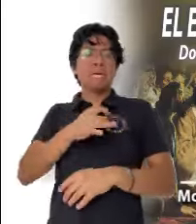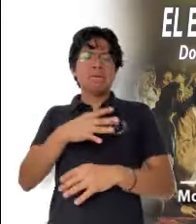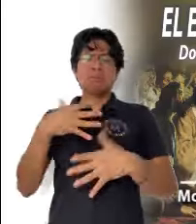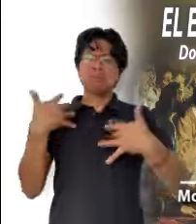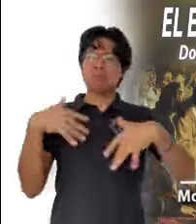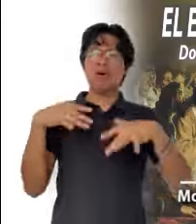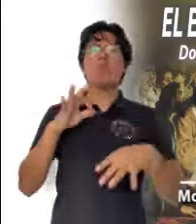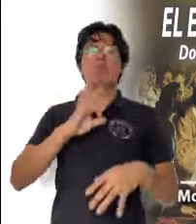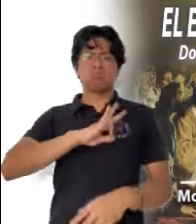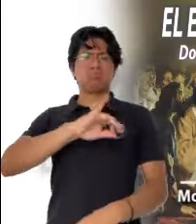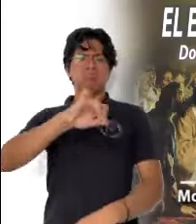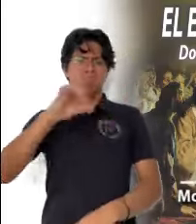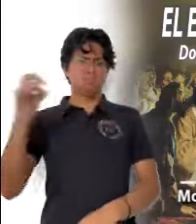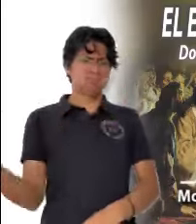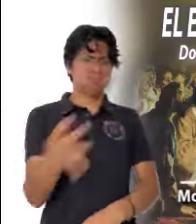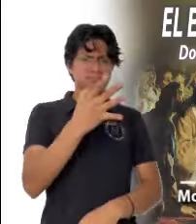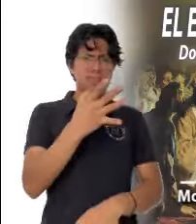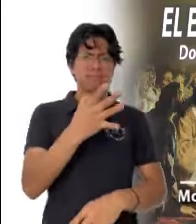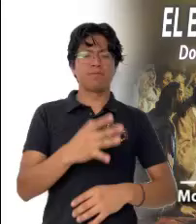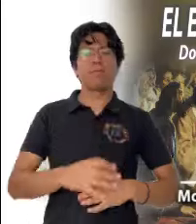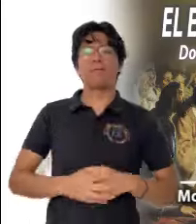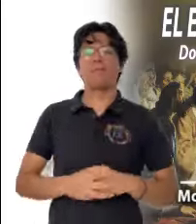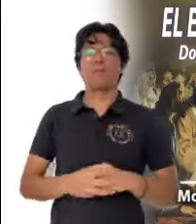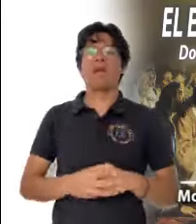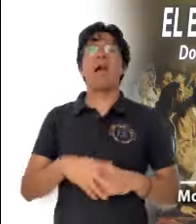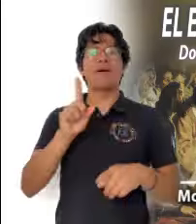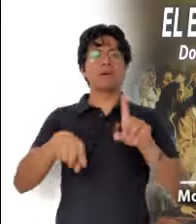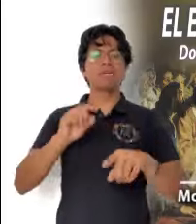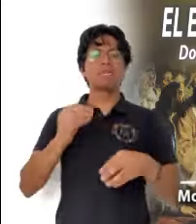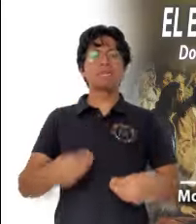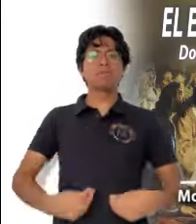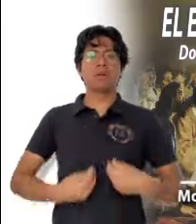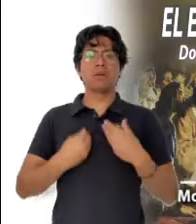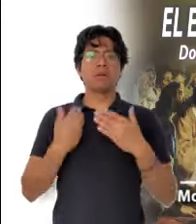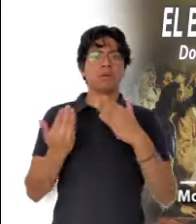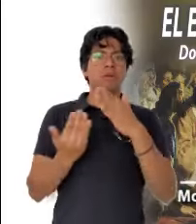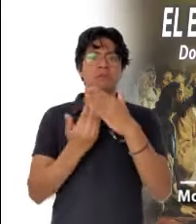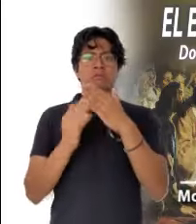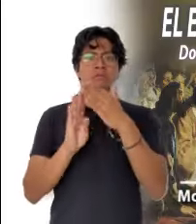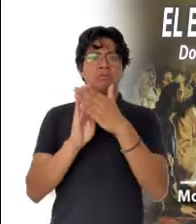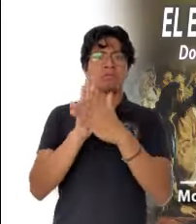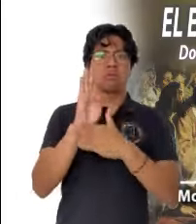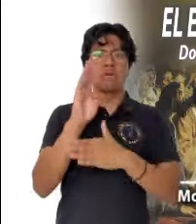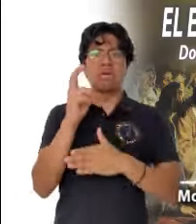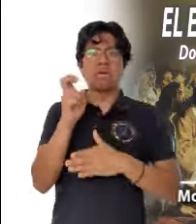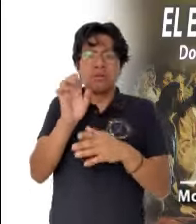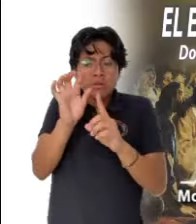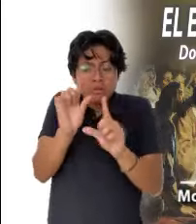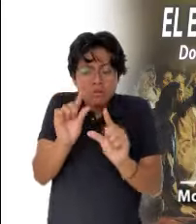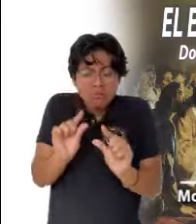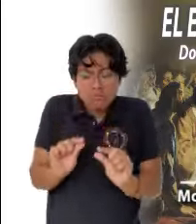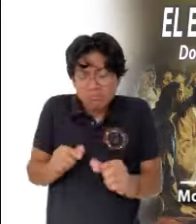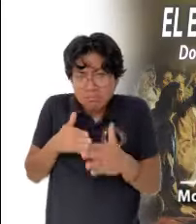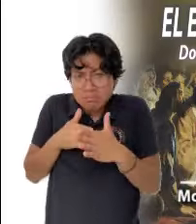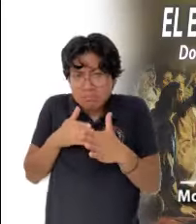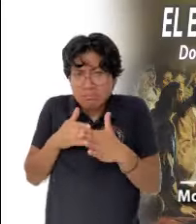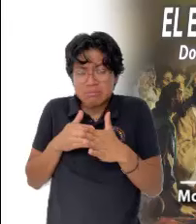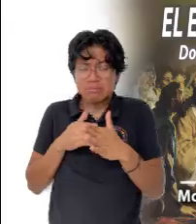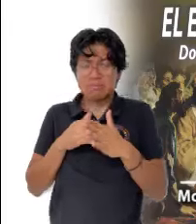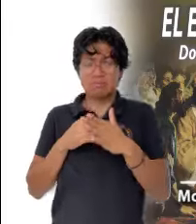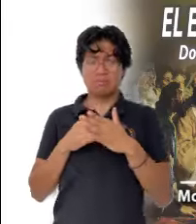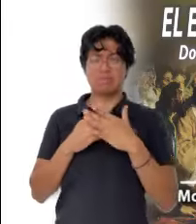y el dolor se pueden vencer. A veces nuestras vidas se llenan de fantasmas que nos atan y